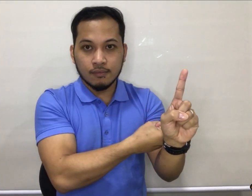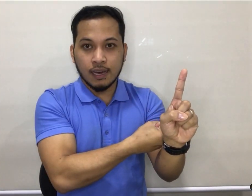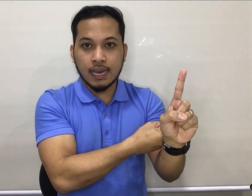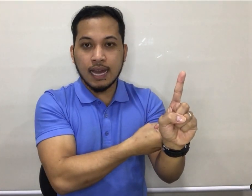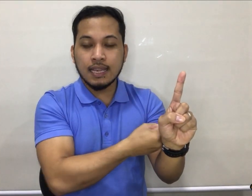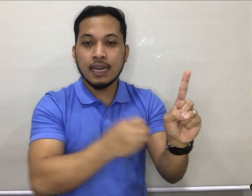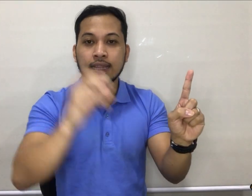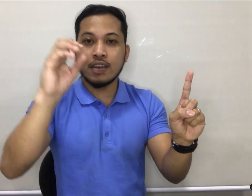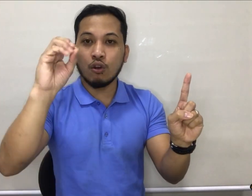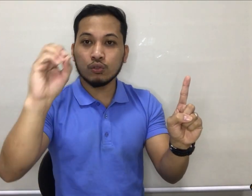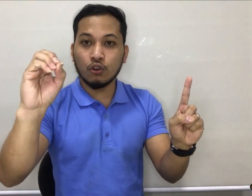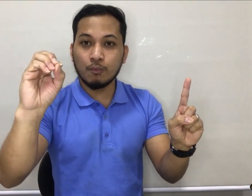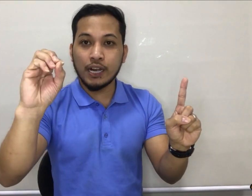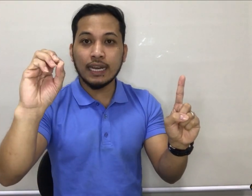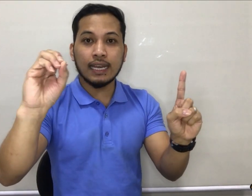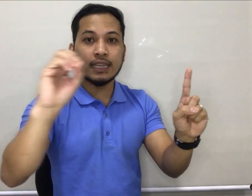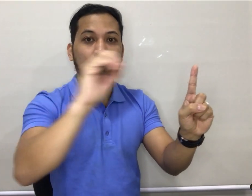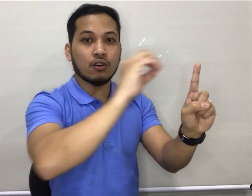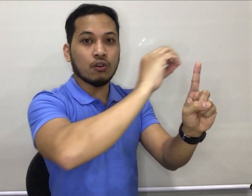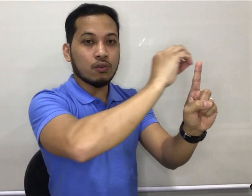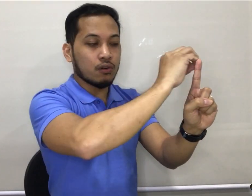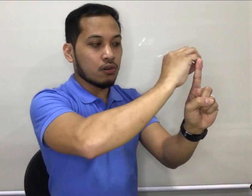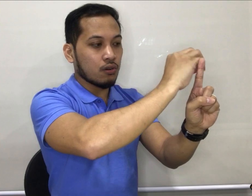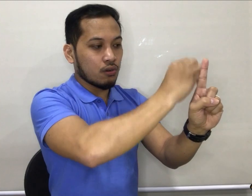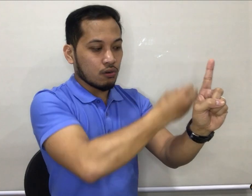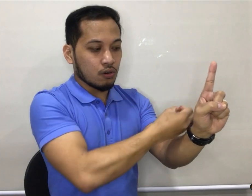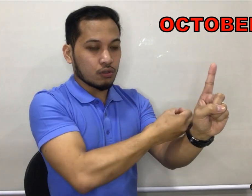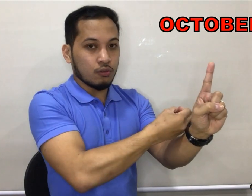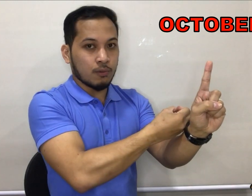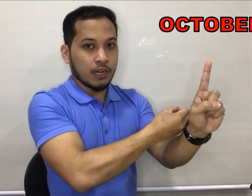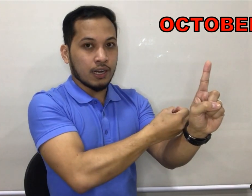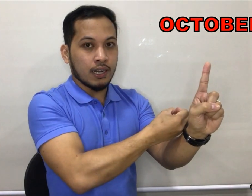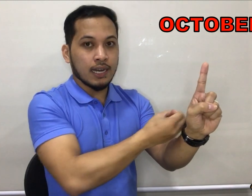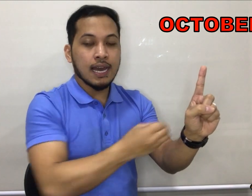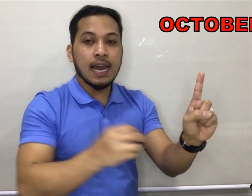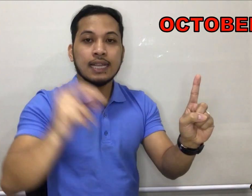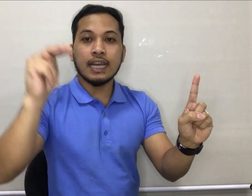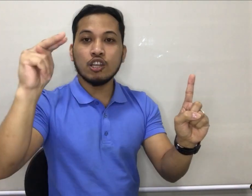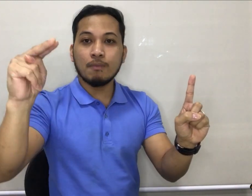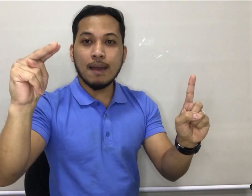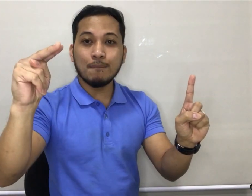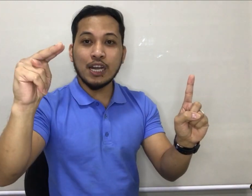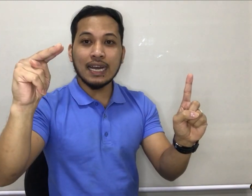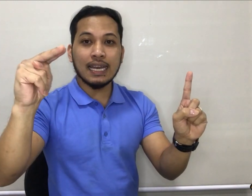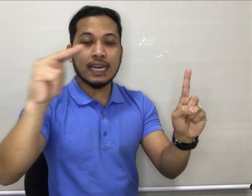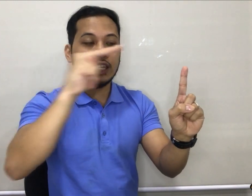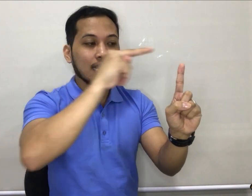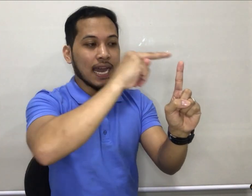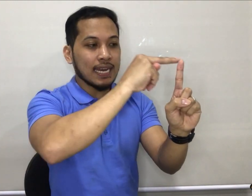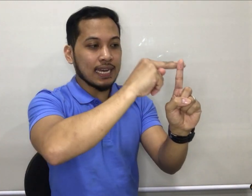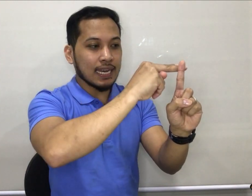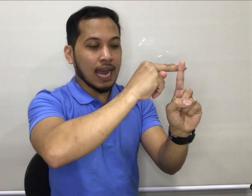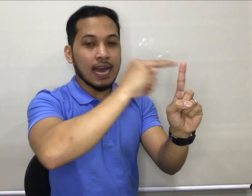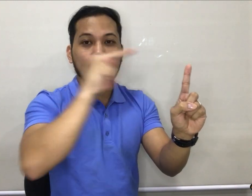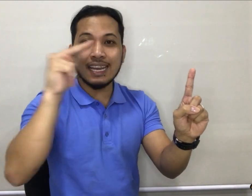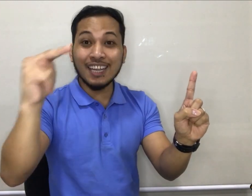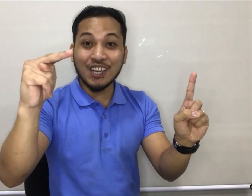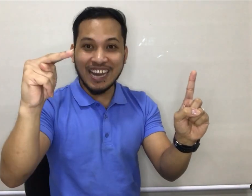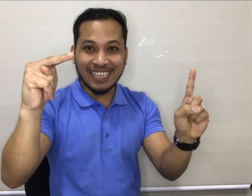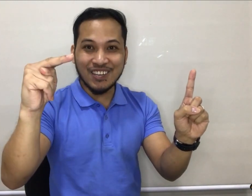Ayan. Then October. Naka letter O. October. Then November. Naka letter N. Ah, naka letter N.